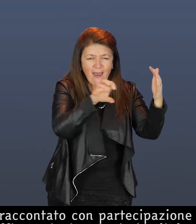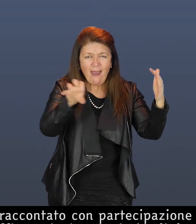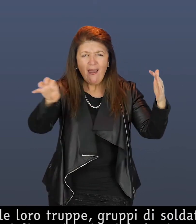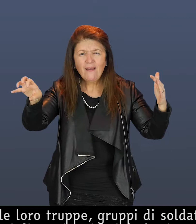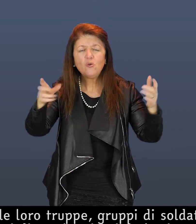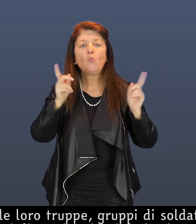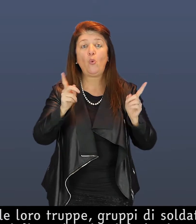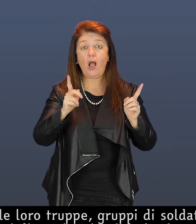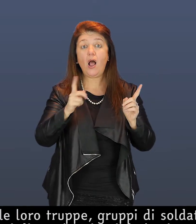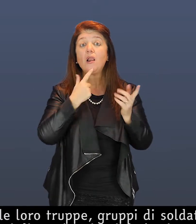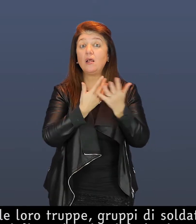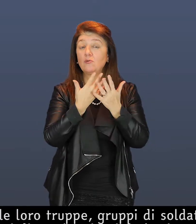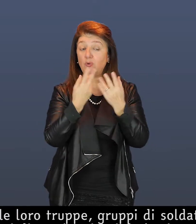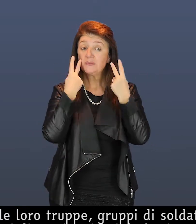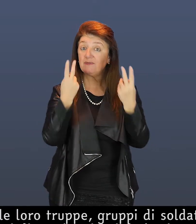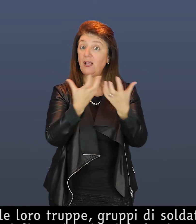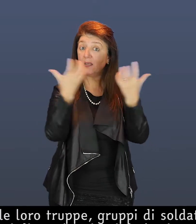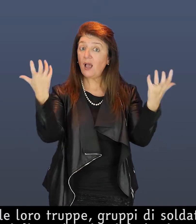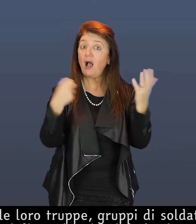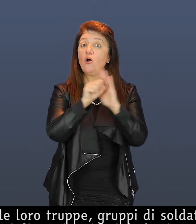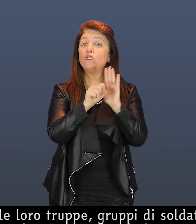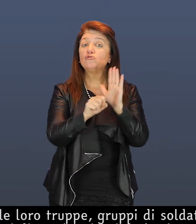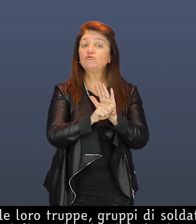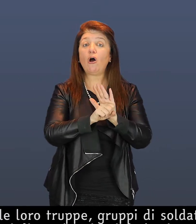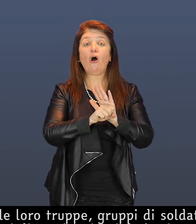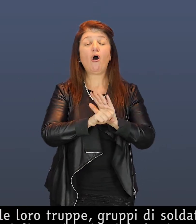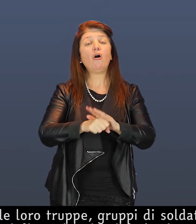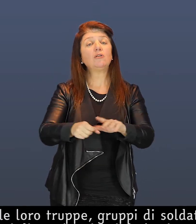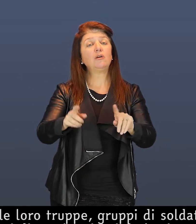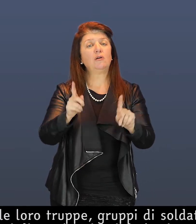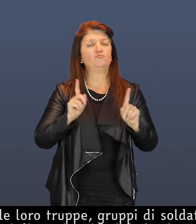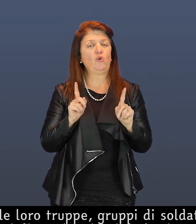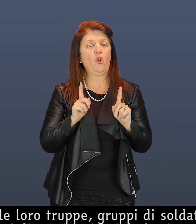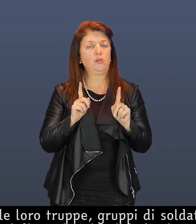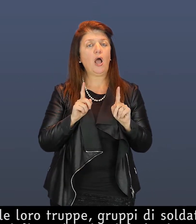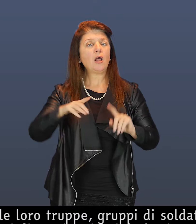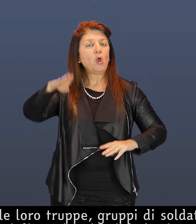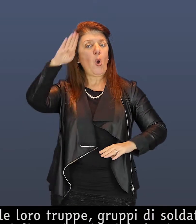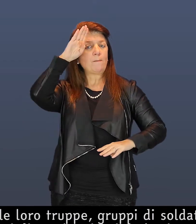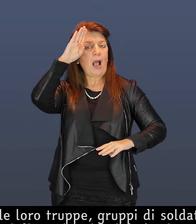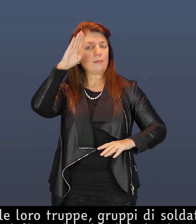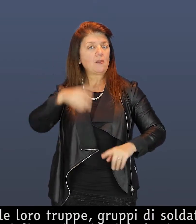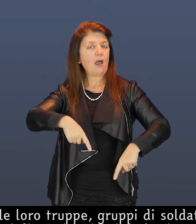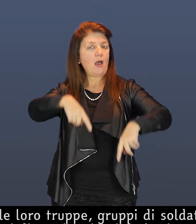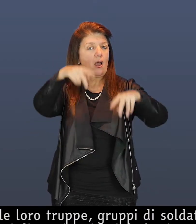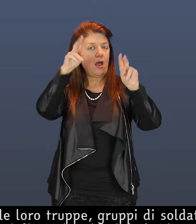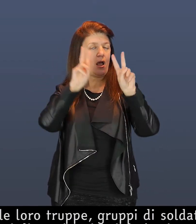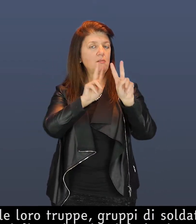Passaggi di carri trainati da buoi, cavalli, prigionieri legati Moribondi sdraiati a terra